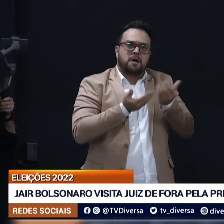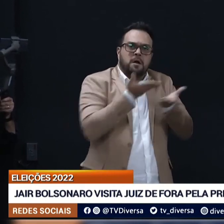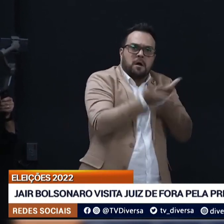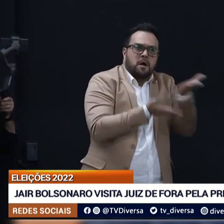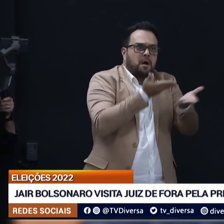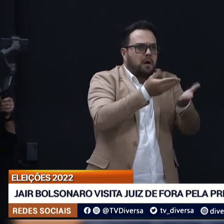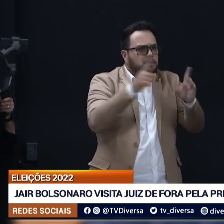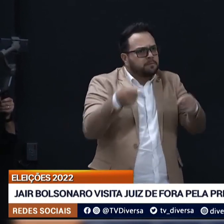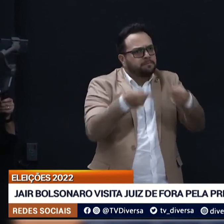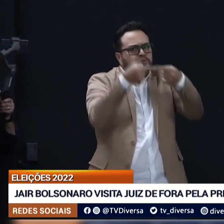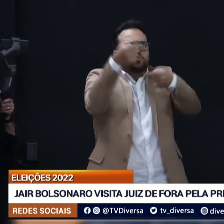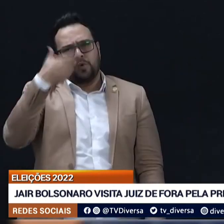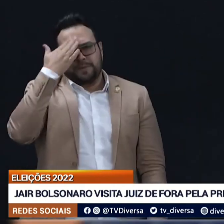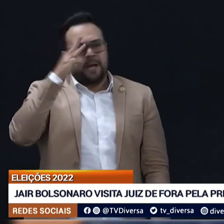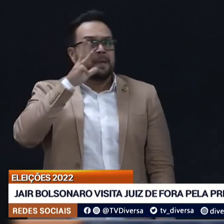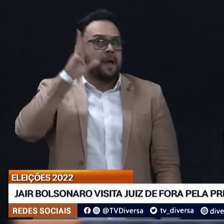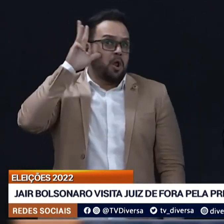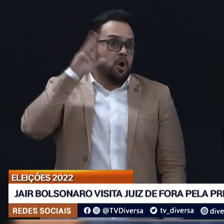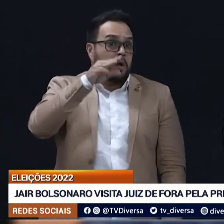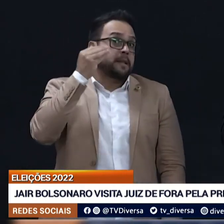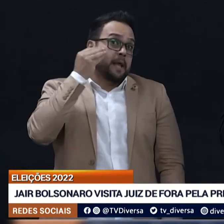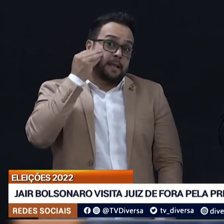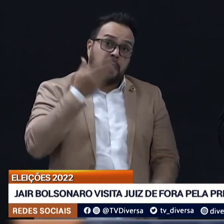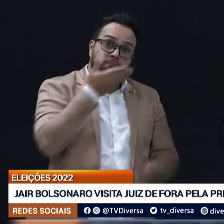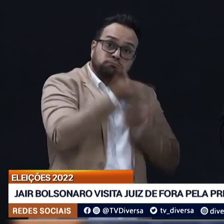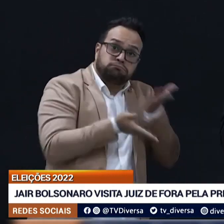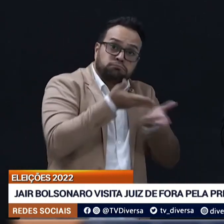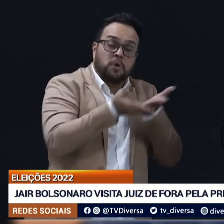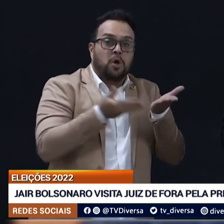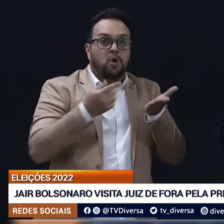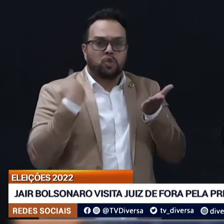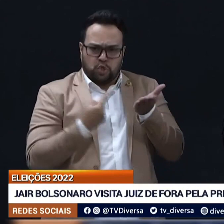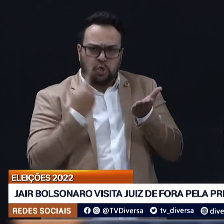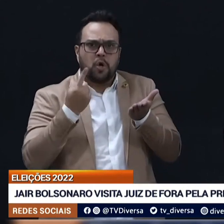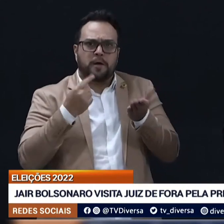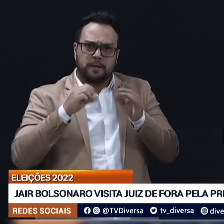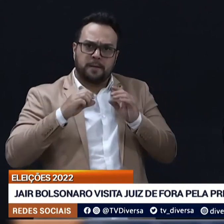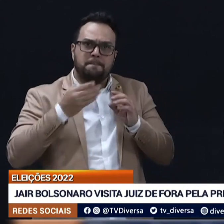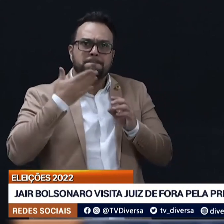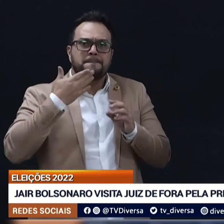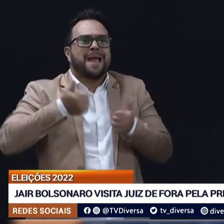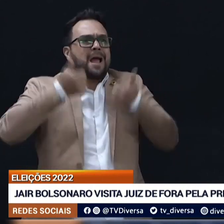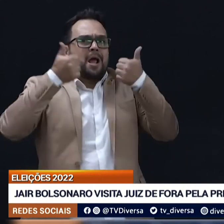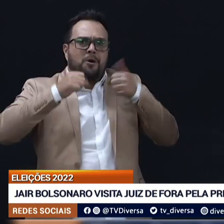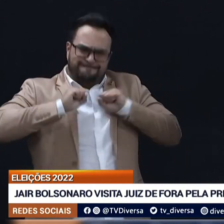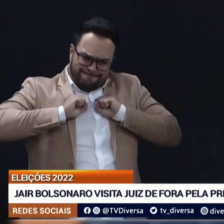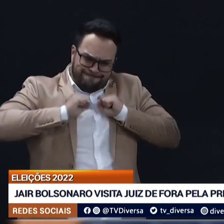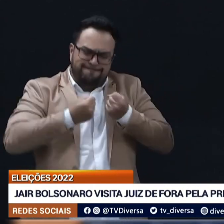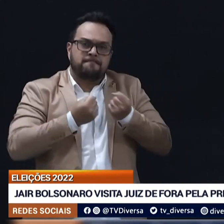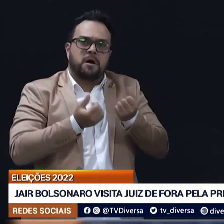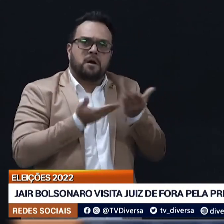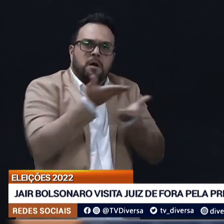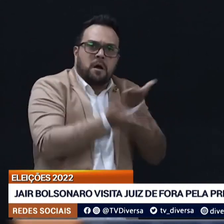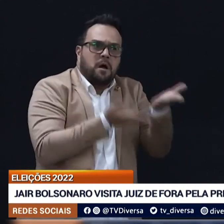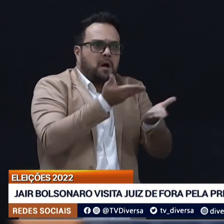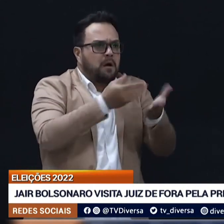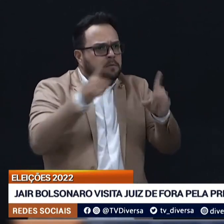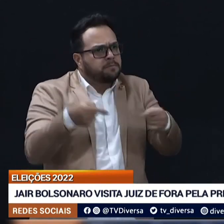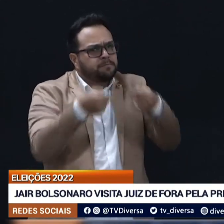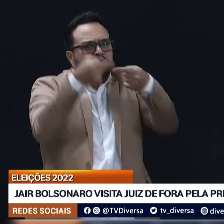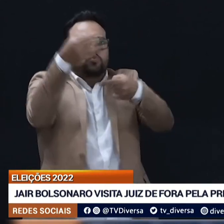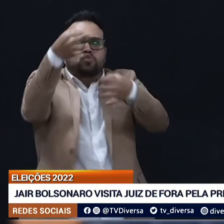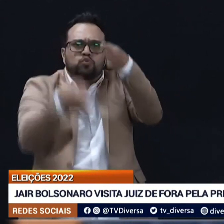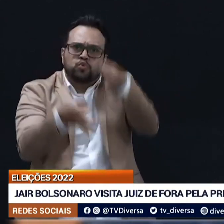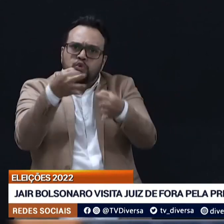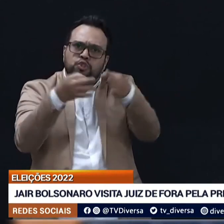fazer justiça para com os senhores. O presidente Jair Bolsonaro finalizou a sua participação, comentando sobre a proposta